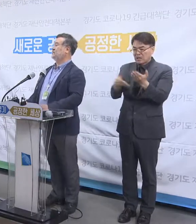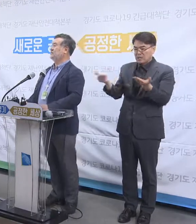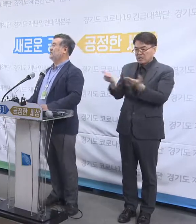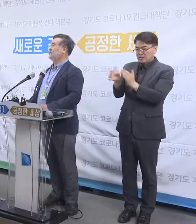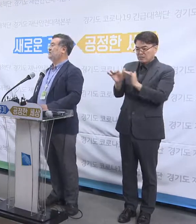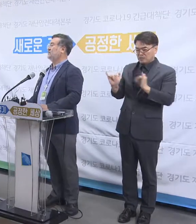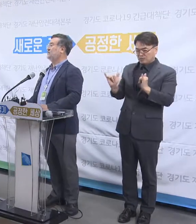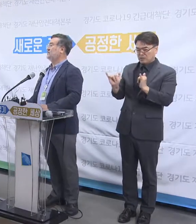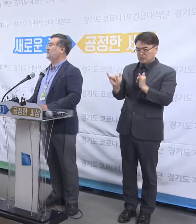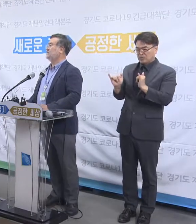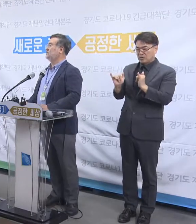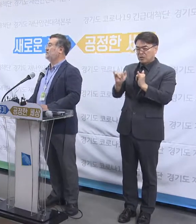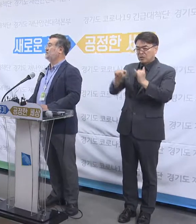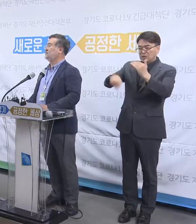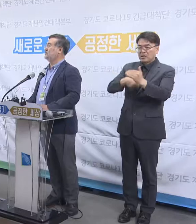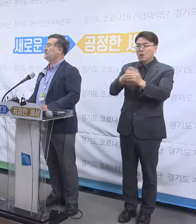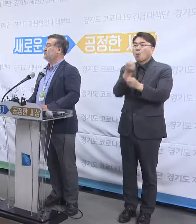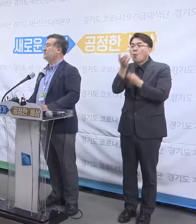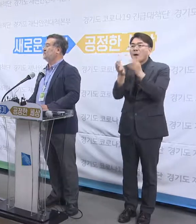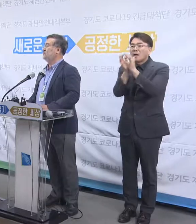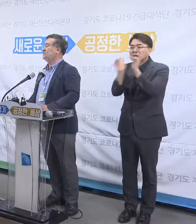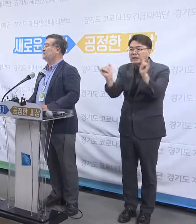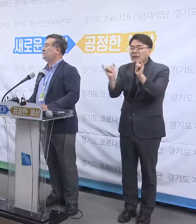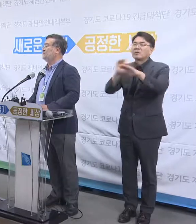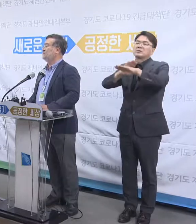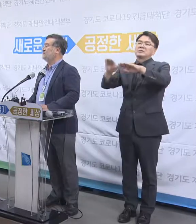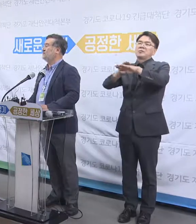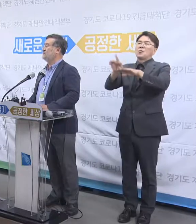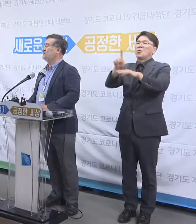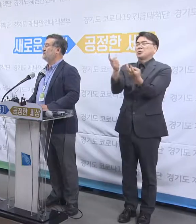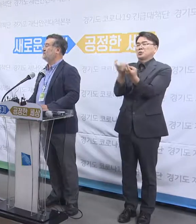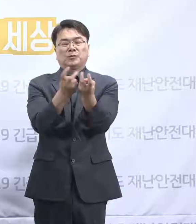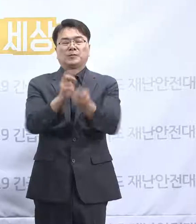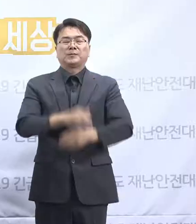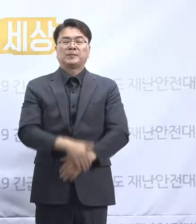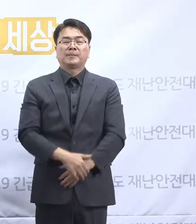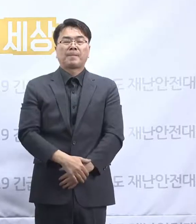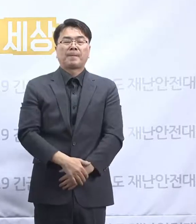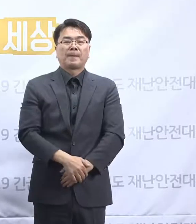처리 여부에 대한 질의를 주셨습니다.